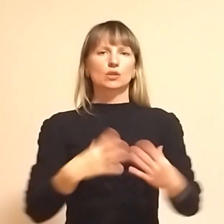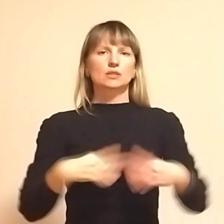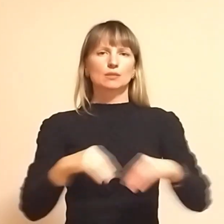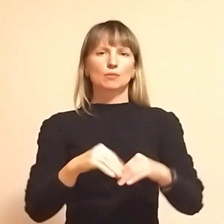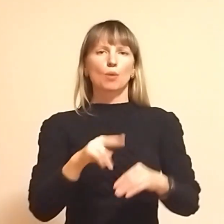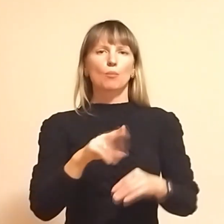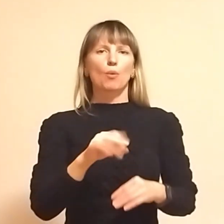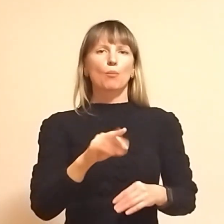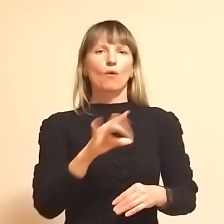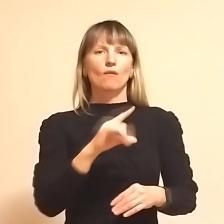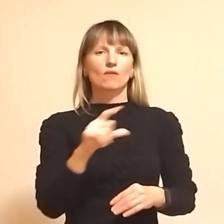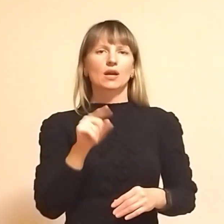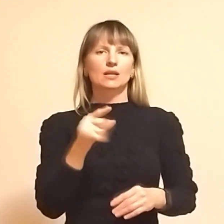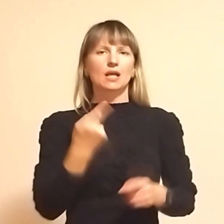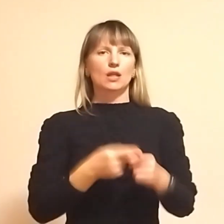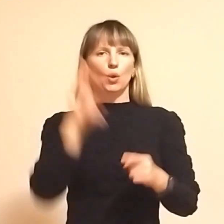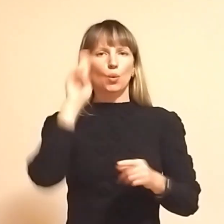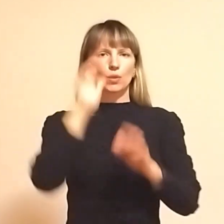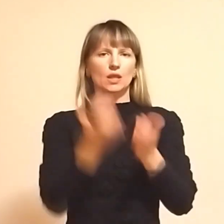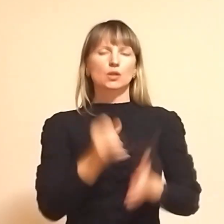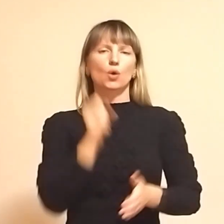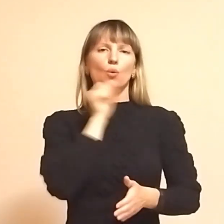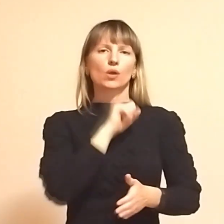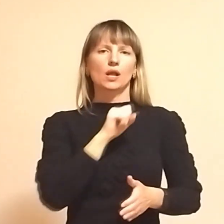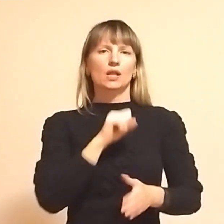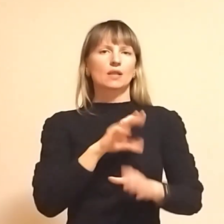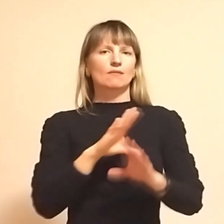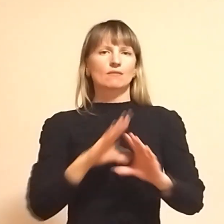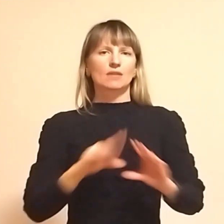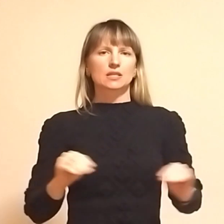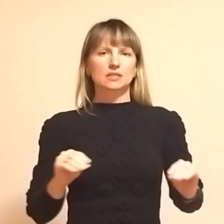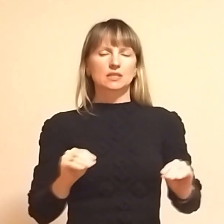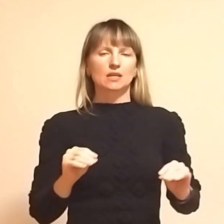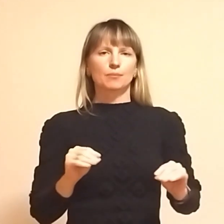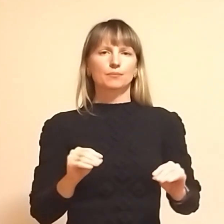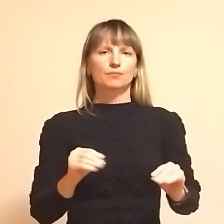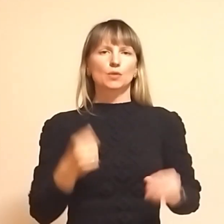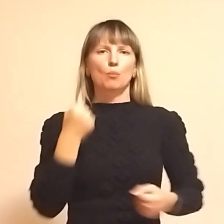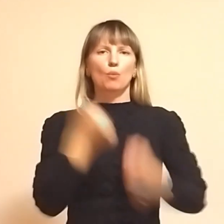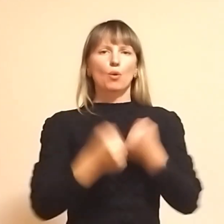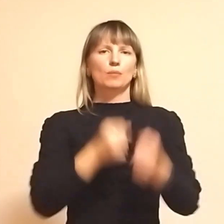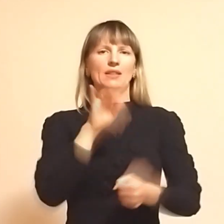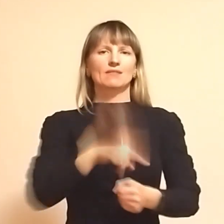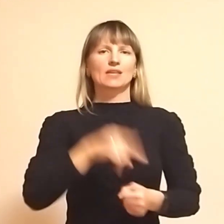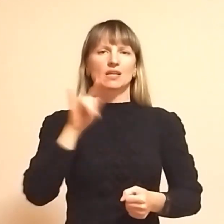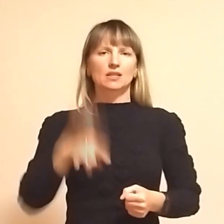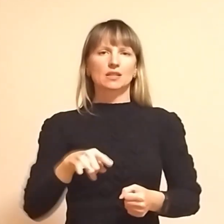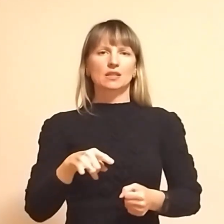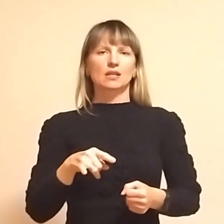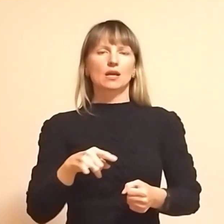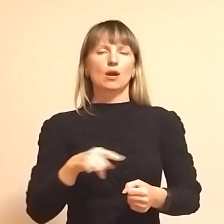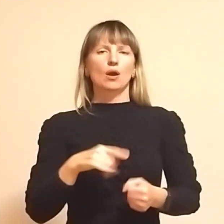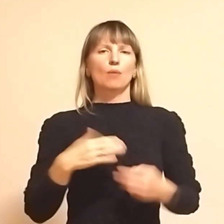Попових. Ось вали цей унітаз вкрали. Все, це всі побиті вікна, побиті двері,